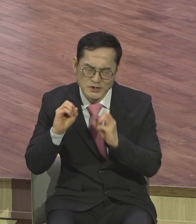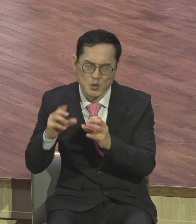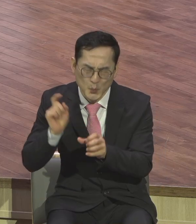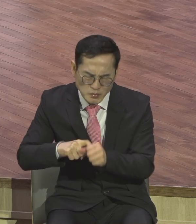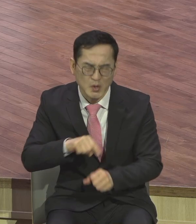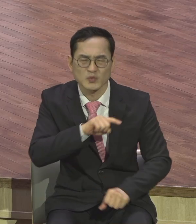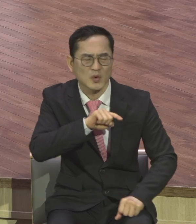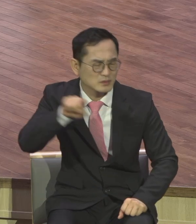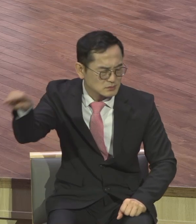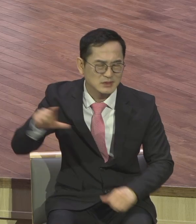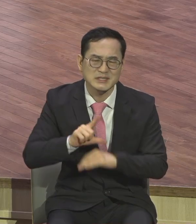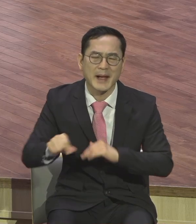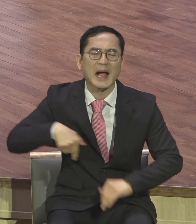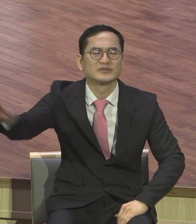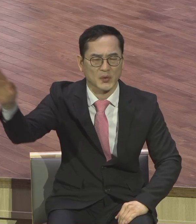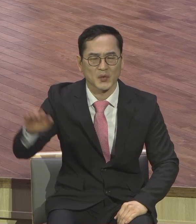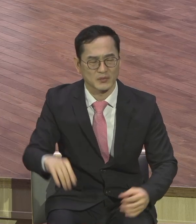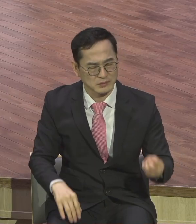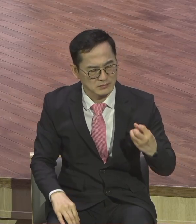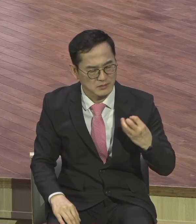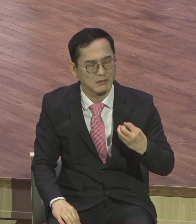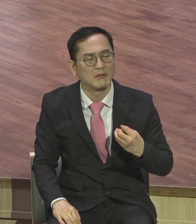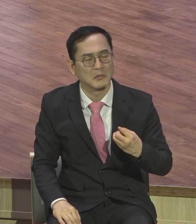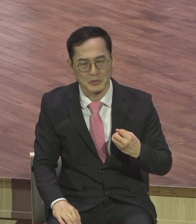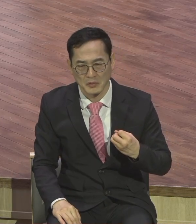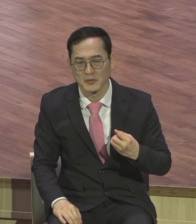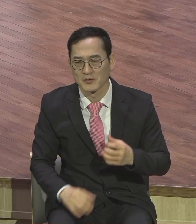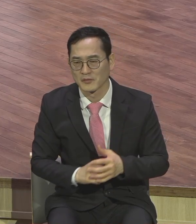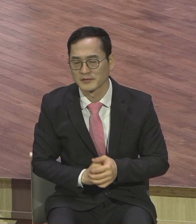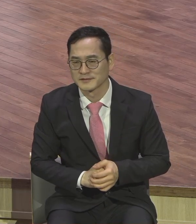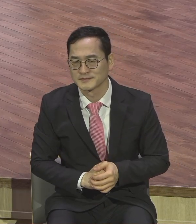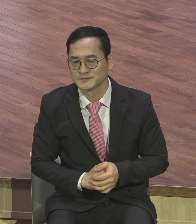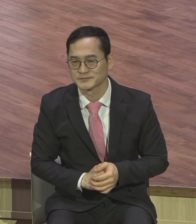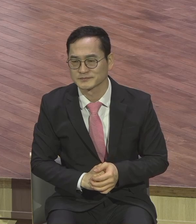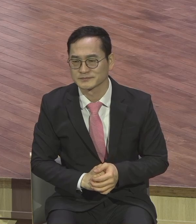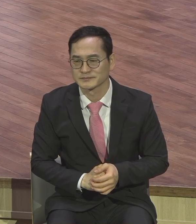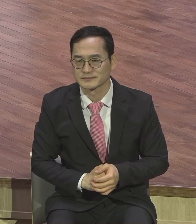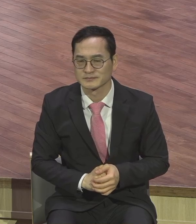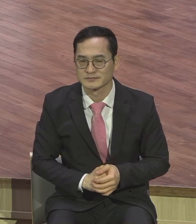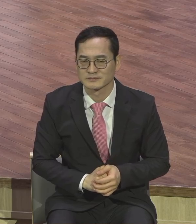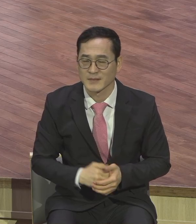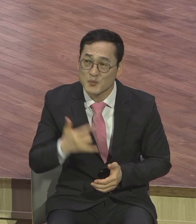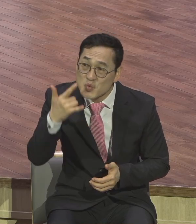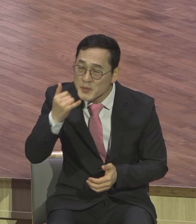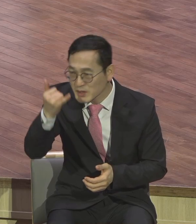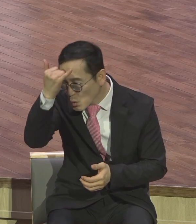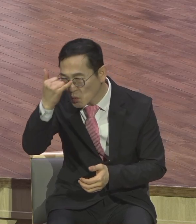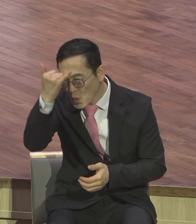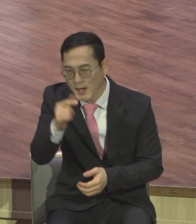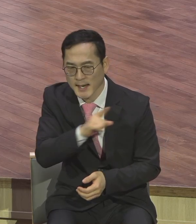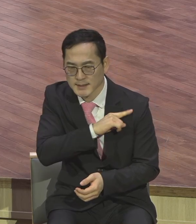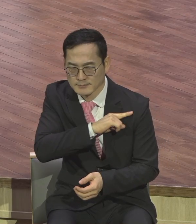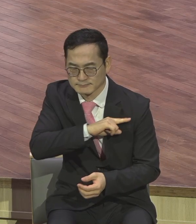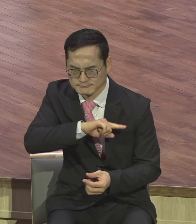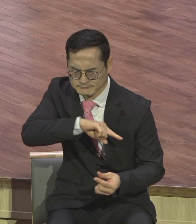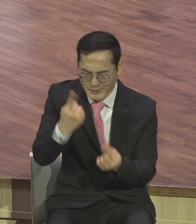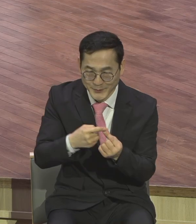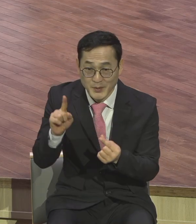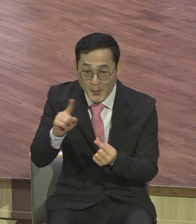빨리 구원의 길로 그렇게 인도 잘 인도하는 게 참 효도예요 인간의 육신